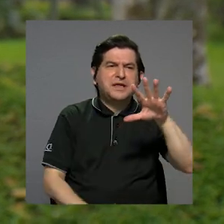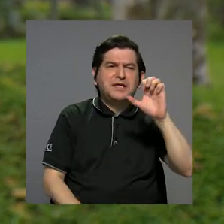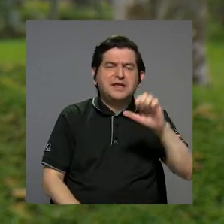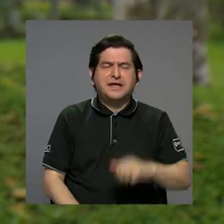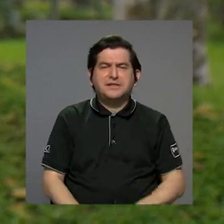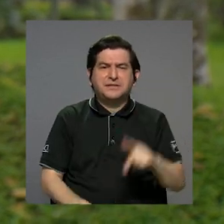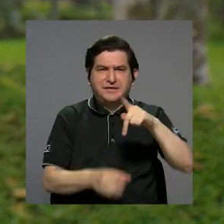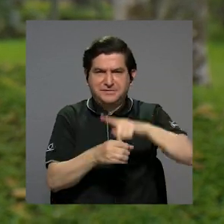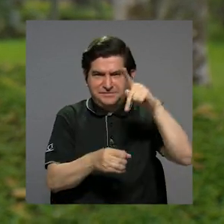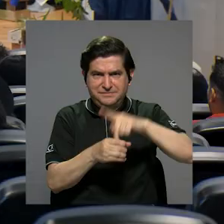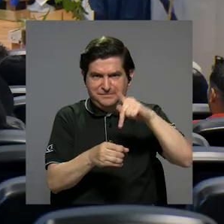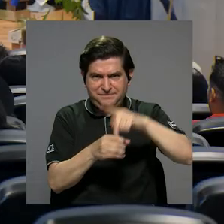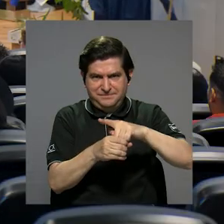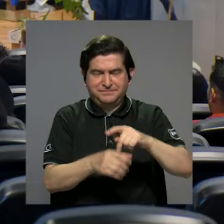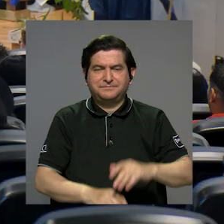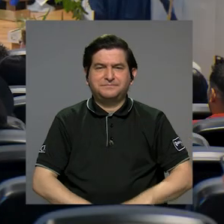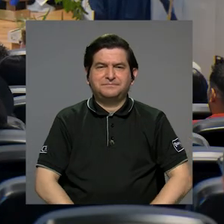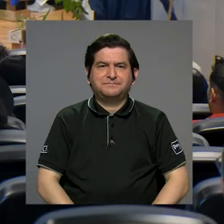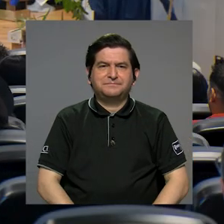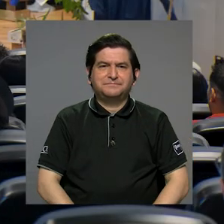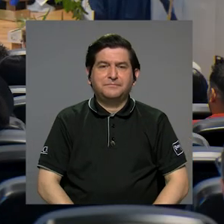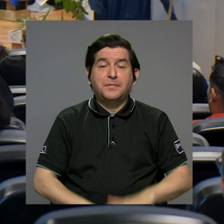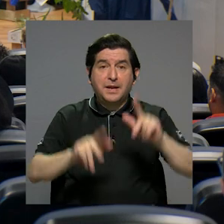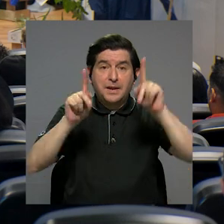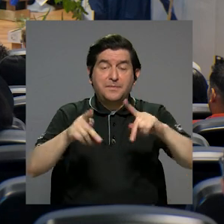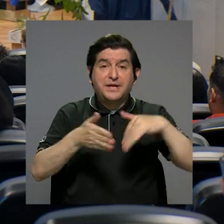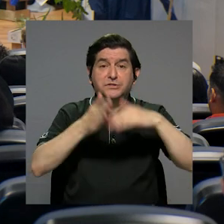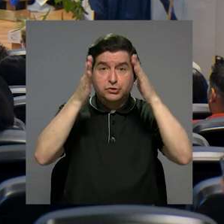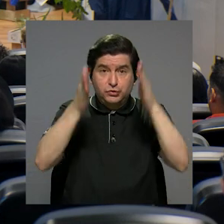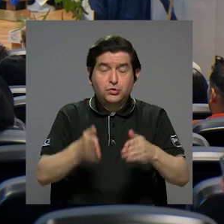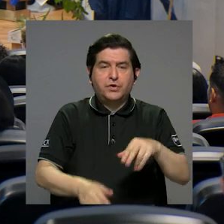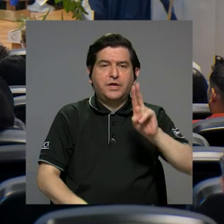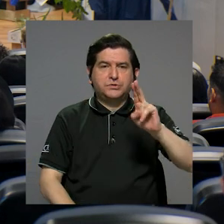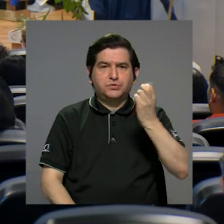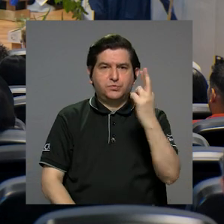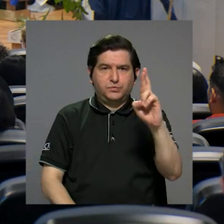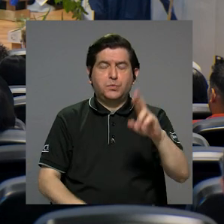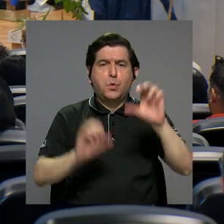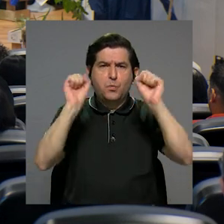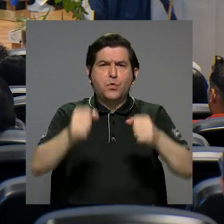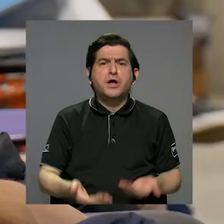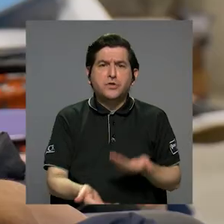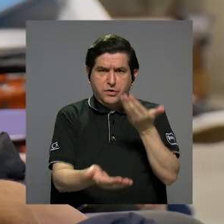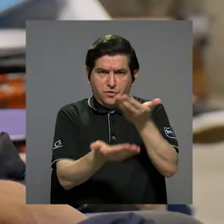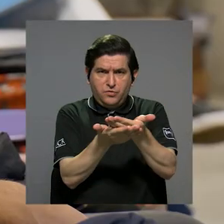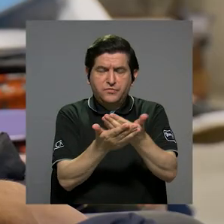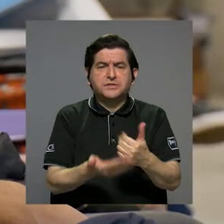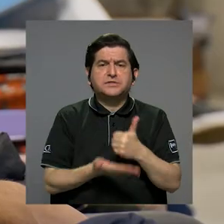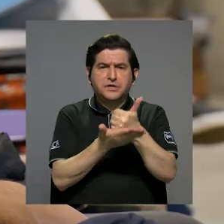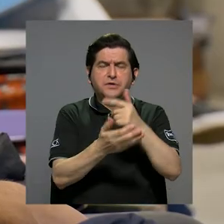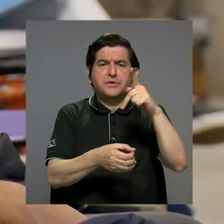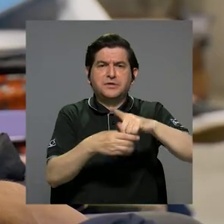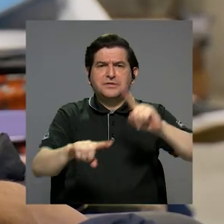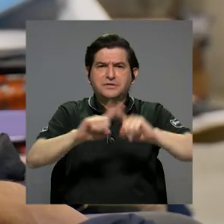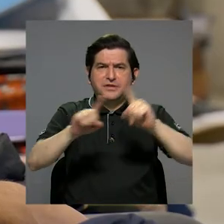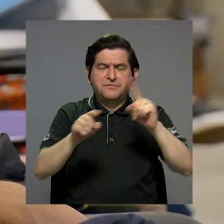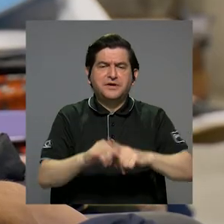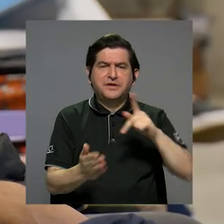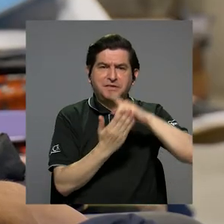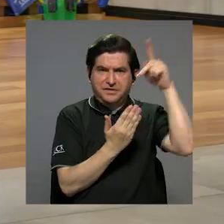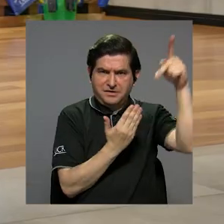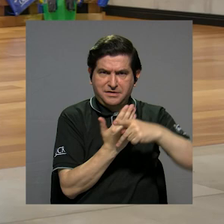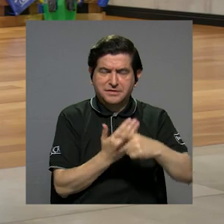participaciones. Las personas de estudiantes de la UCR pueden ofrecer su ayuda para participar en los diferentes